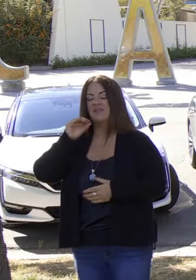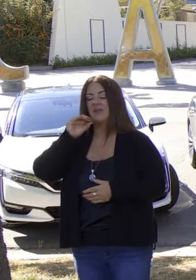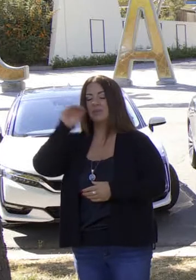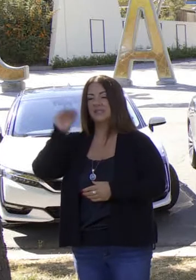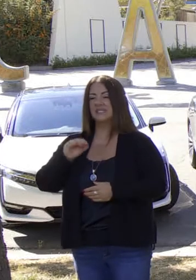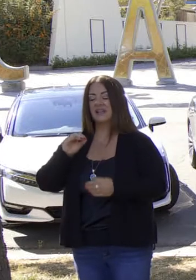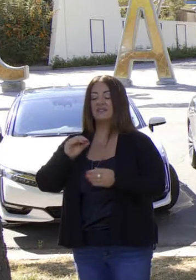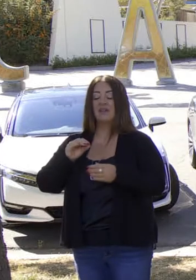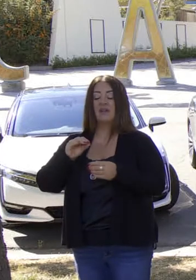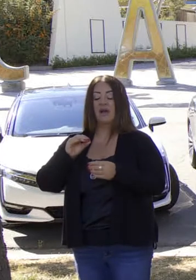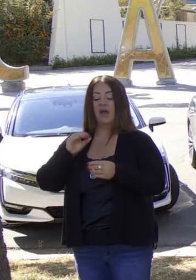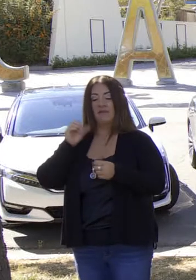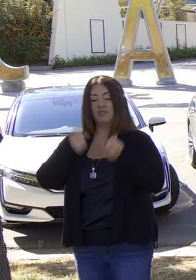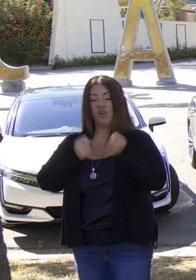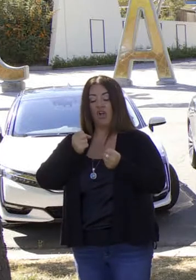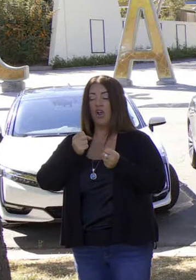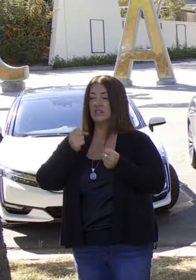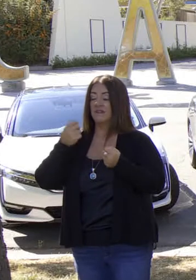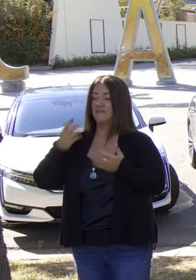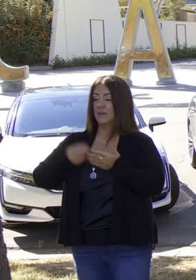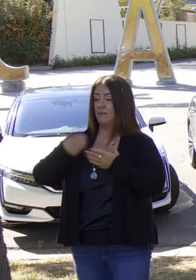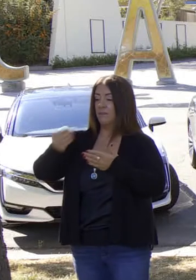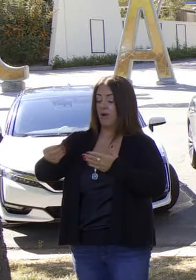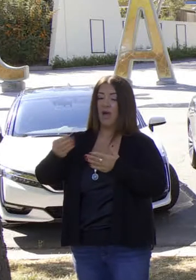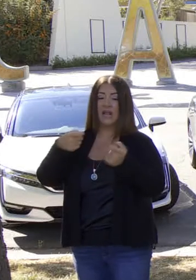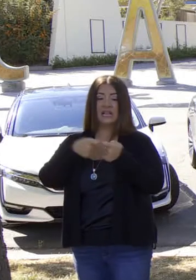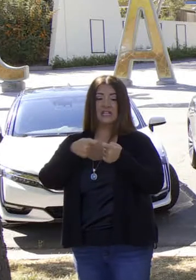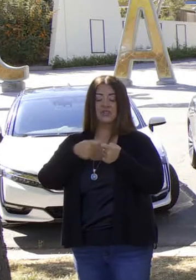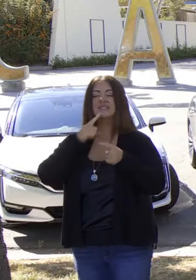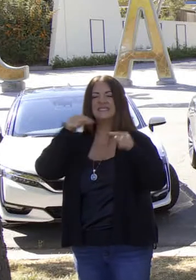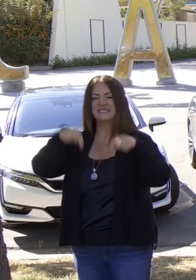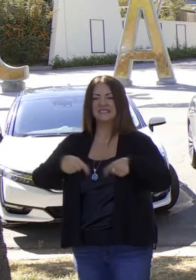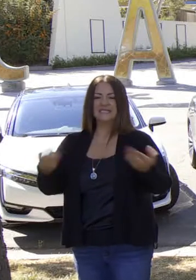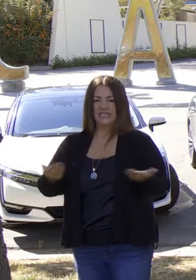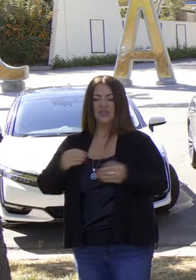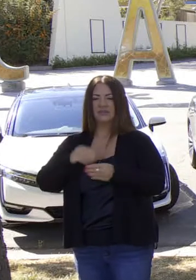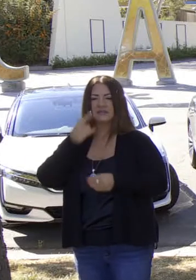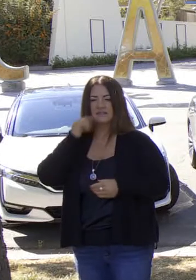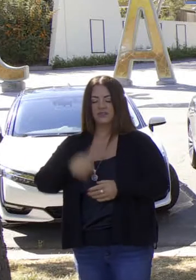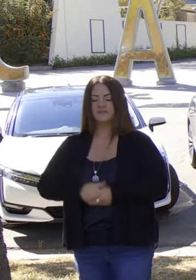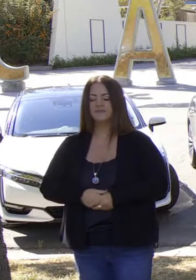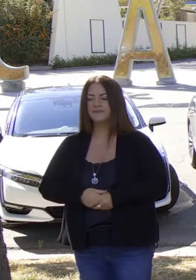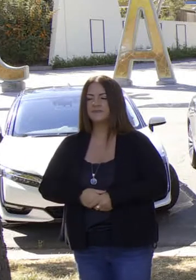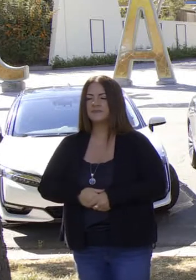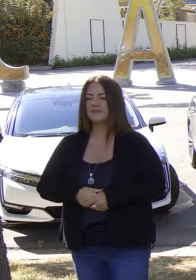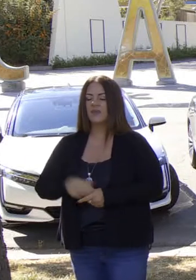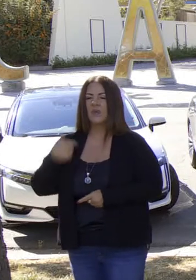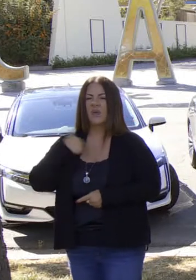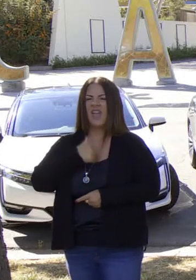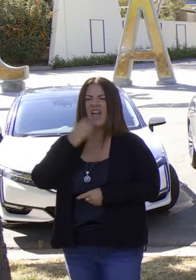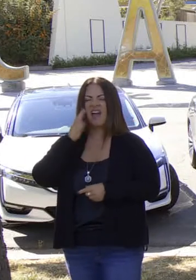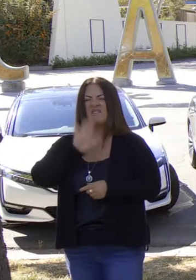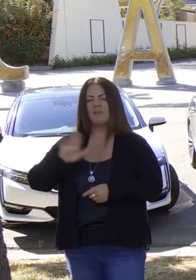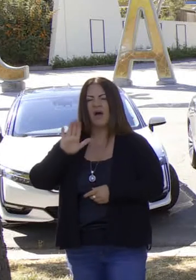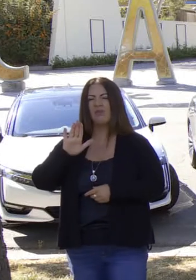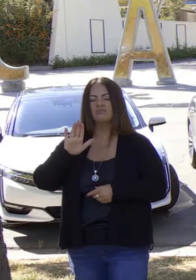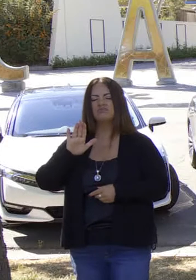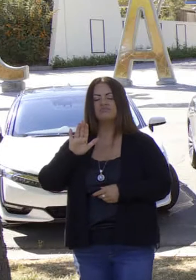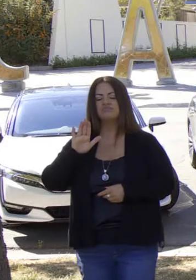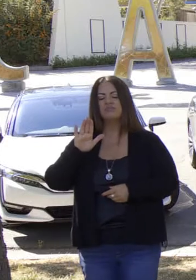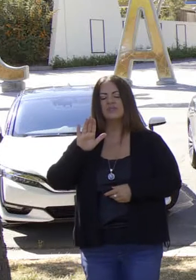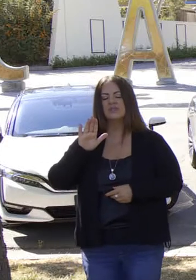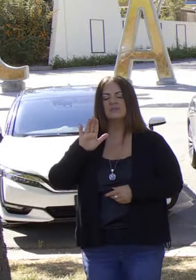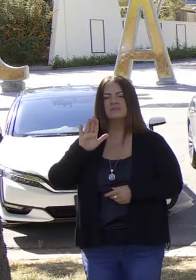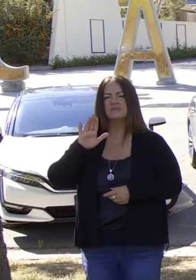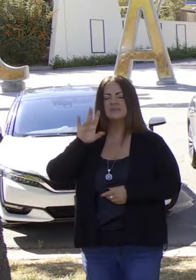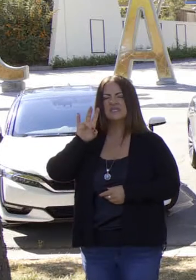Somos poco menos del 50% de la compra de vehículos eléctricos comprados en Estados Unidos. Según un cálculo, tres cuartos de un